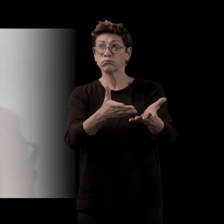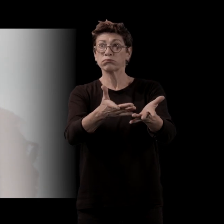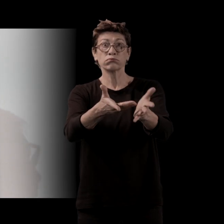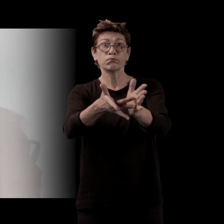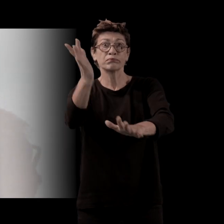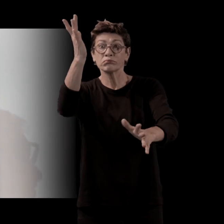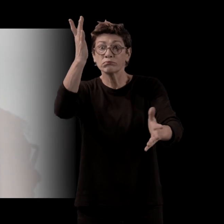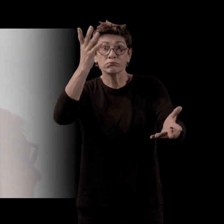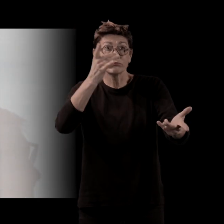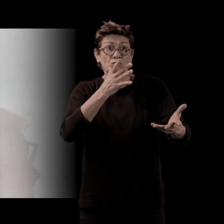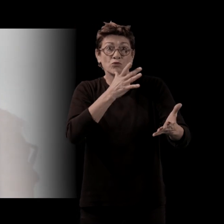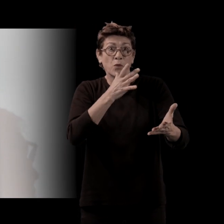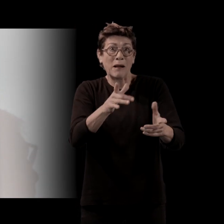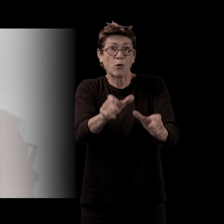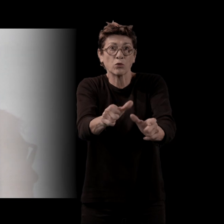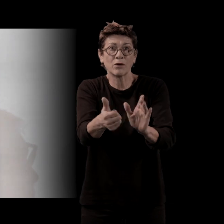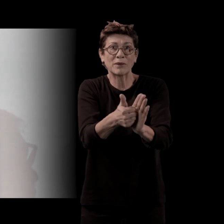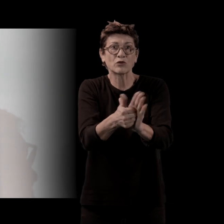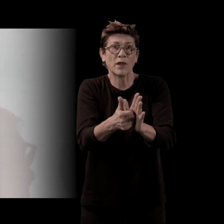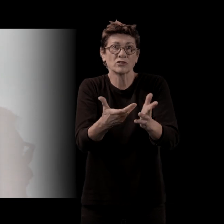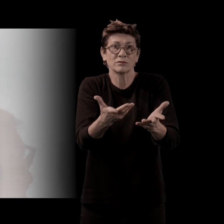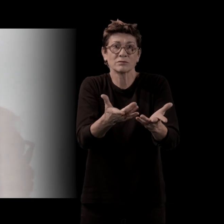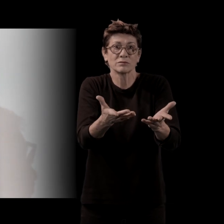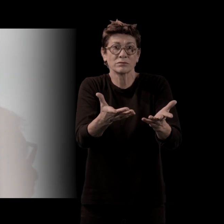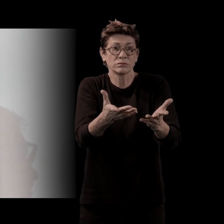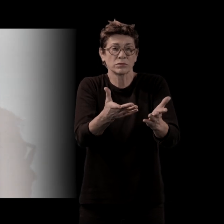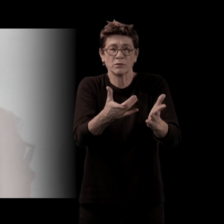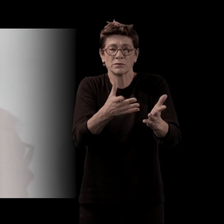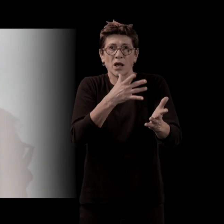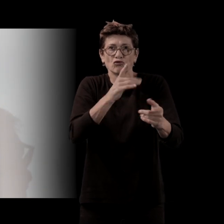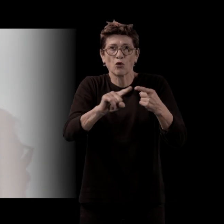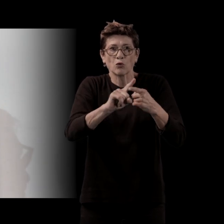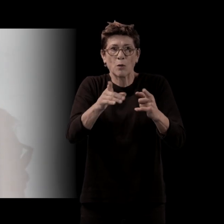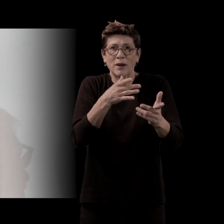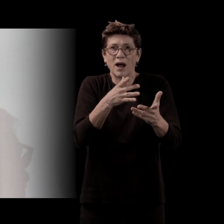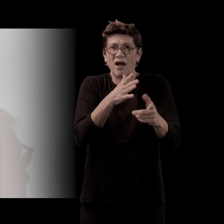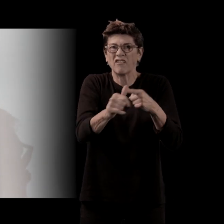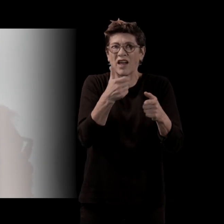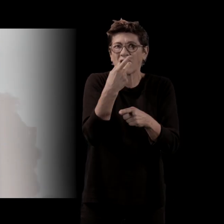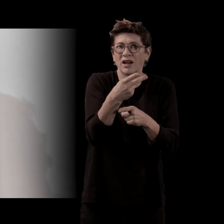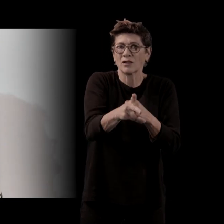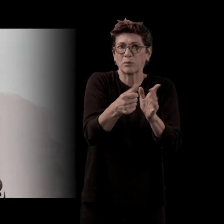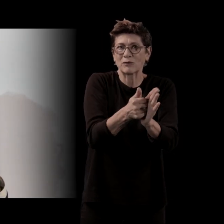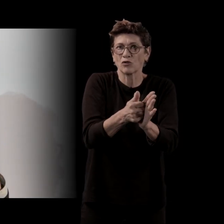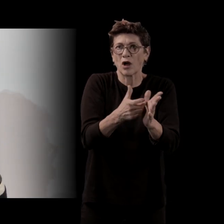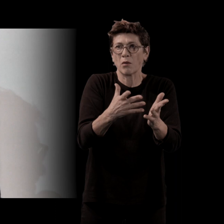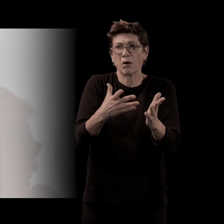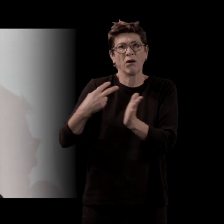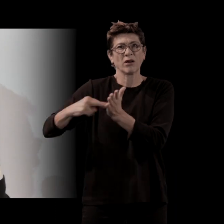pourra plus faire, même si vous le souhaitez, parce que ce serait incongru, que ce ne plus crédible. C'est comme ça qu'ils se sont